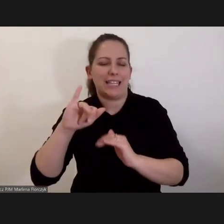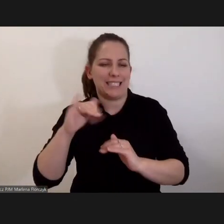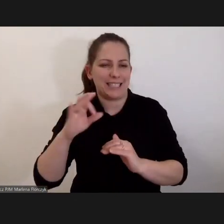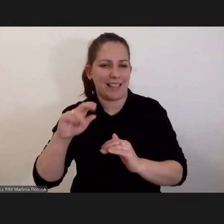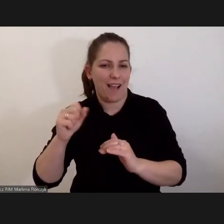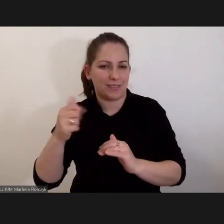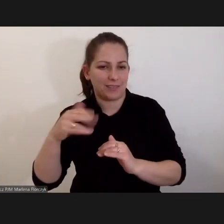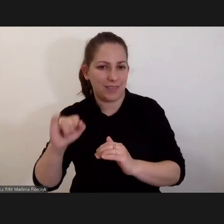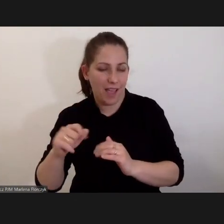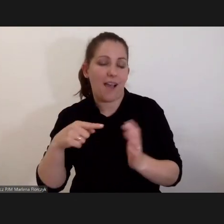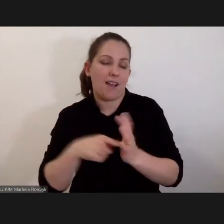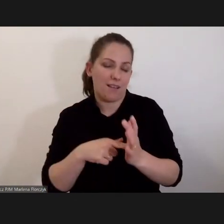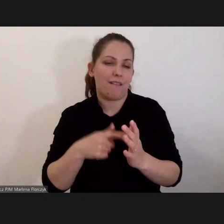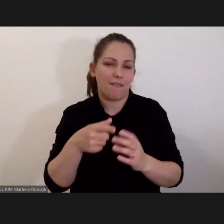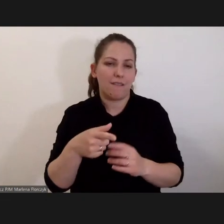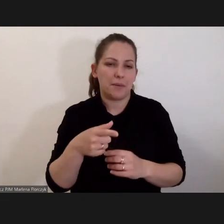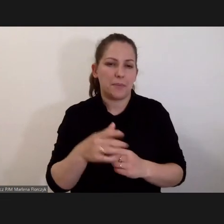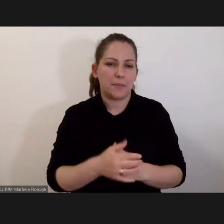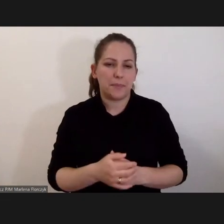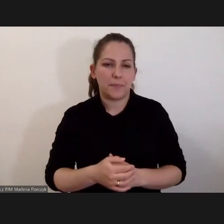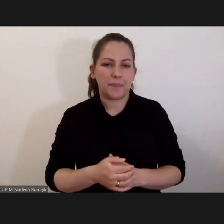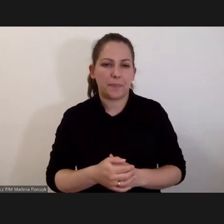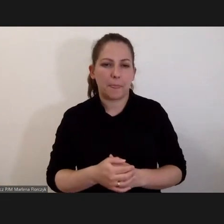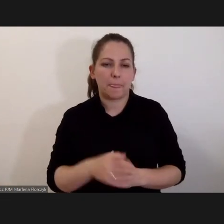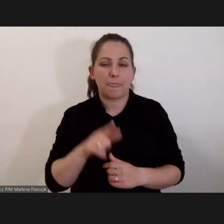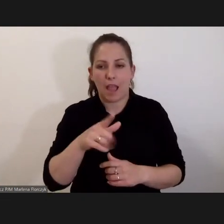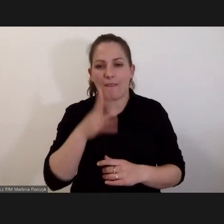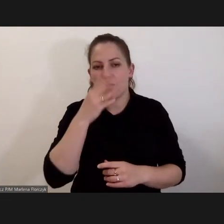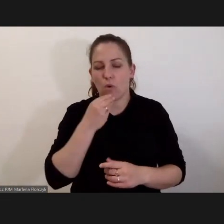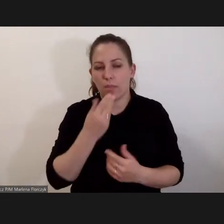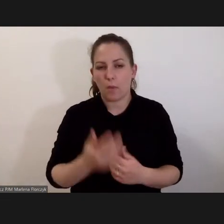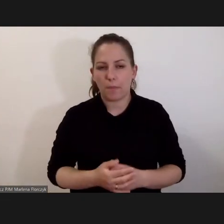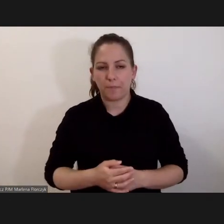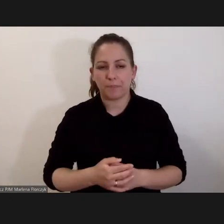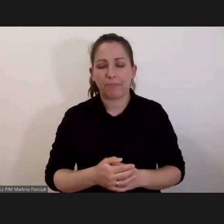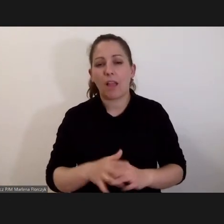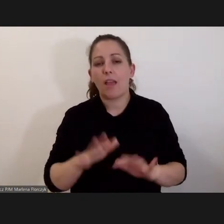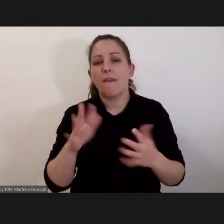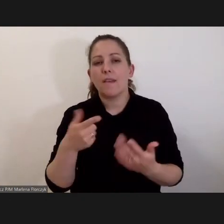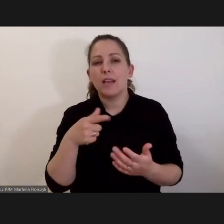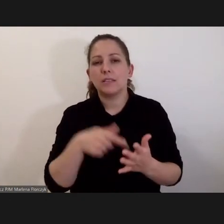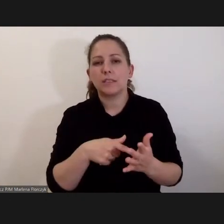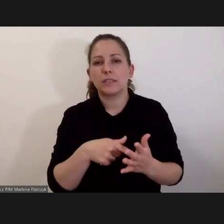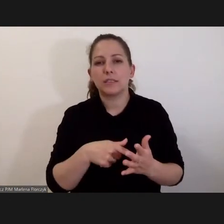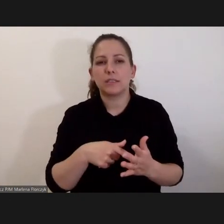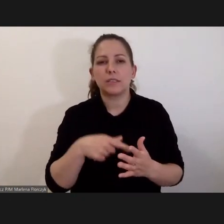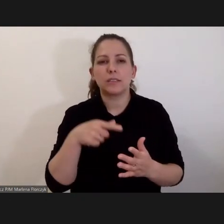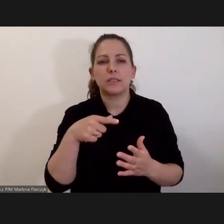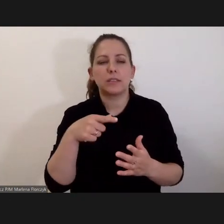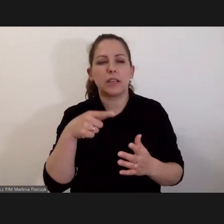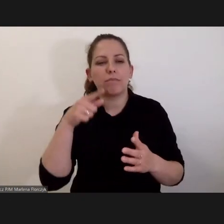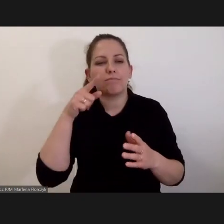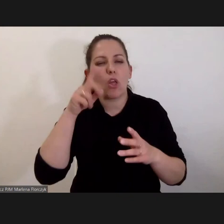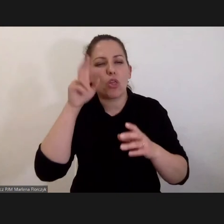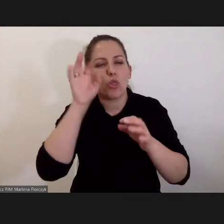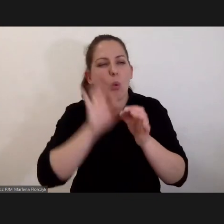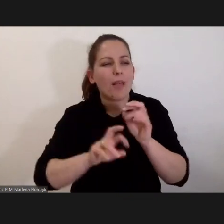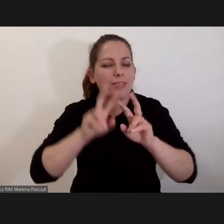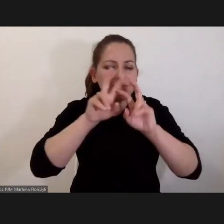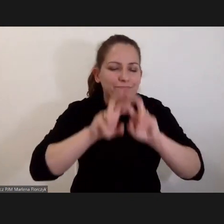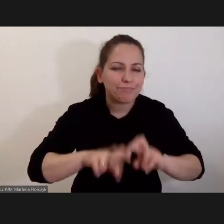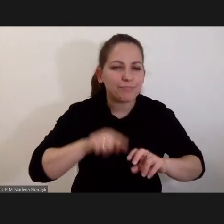działo. Więc nie chciałbym tutaj głębiej wchodzić w problematykę, bo